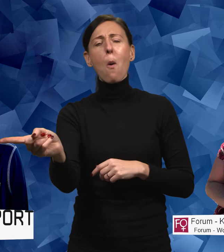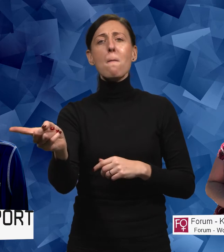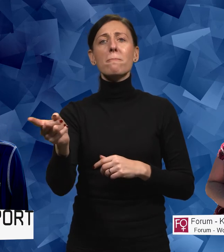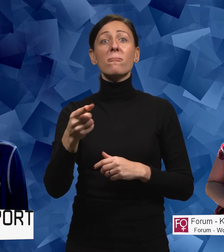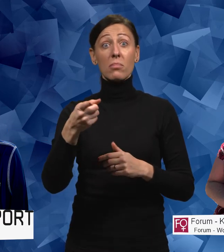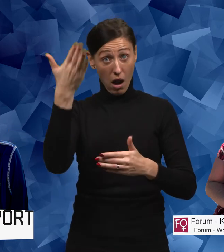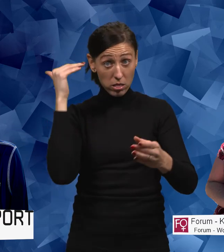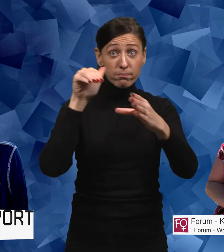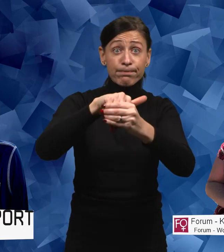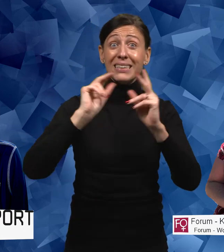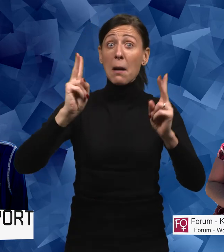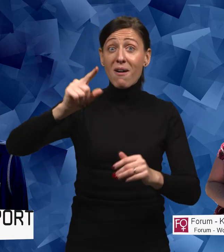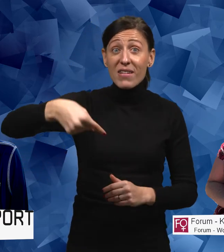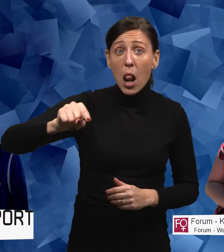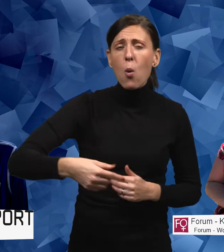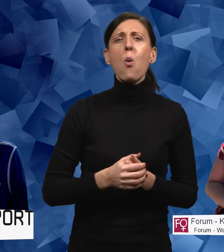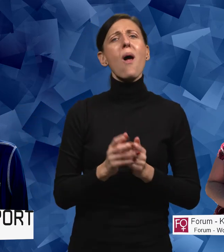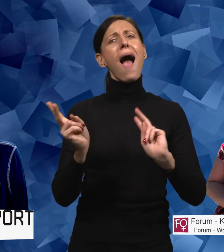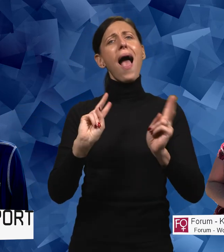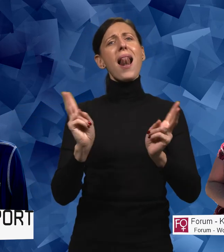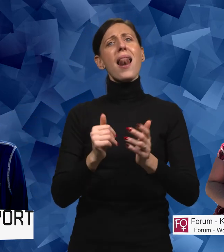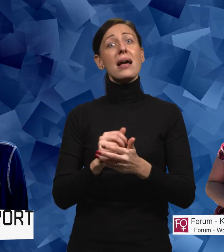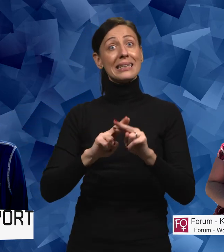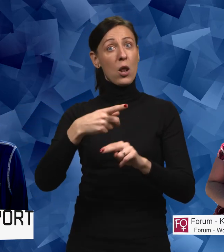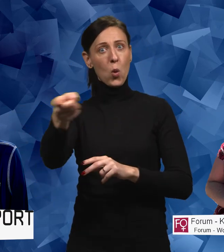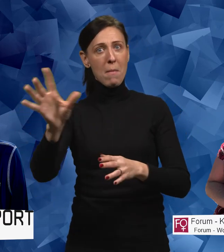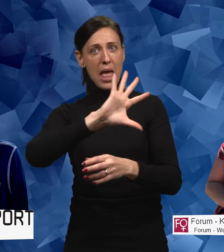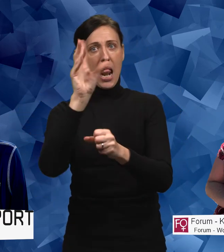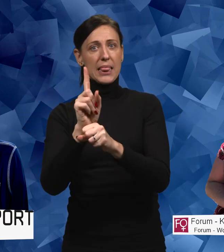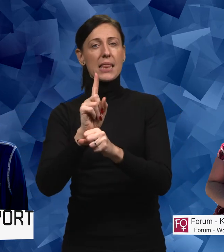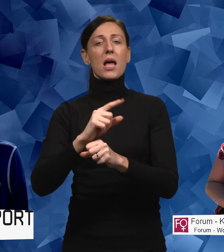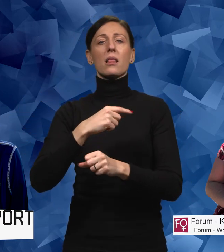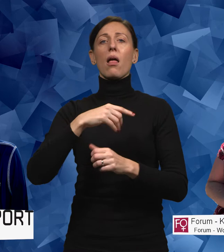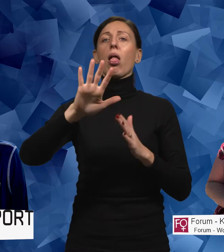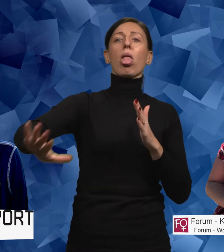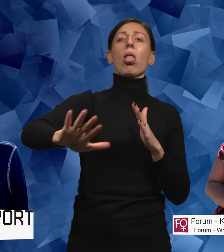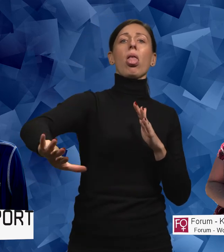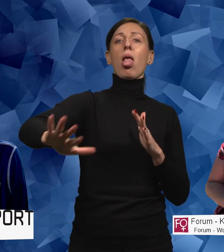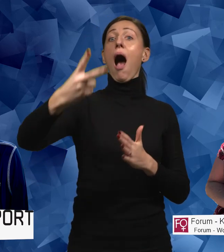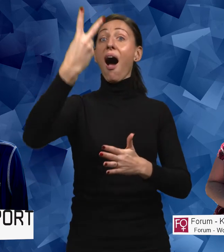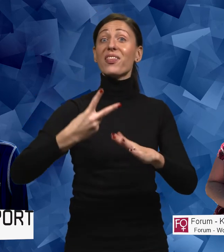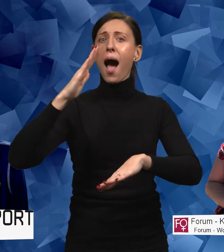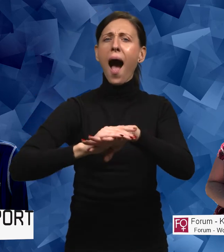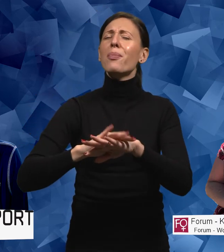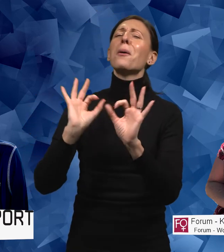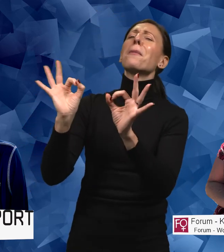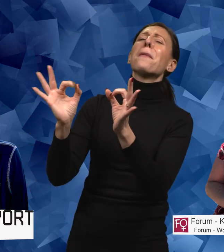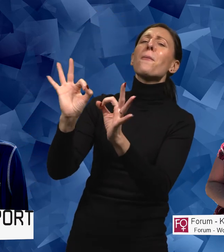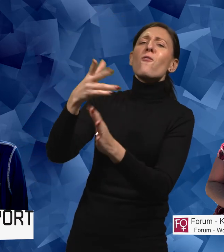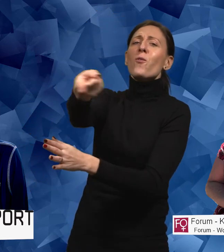kan vara med på sina villkor? Eller känner de att de hela tiden kommer lite i andra hand? Vi